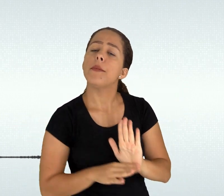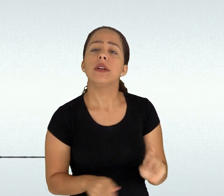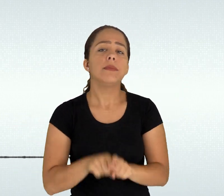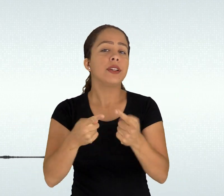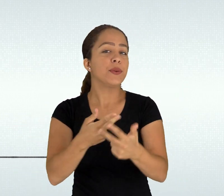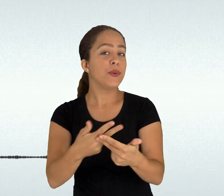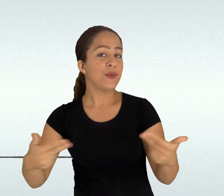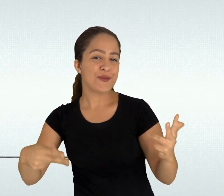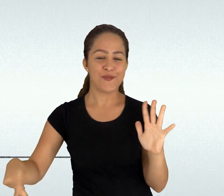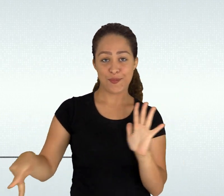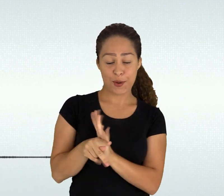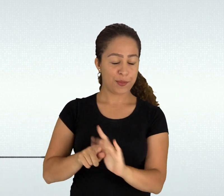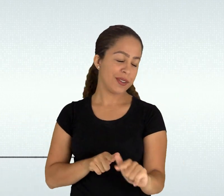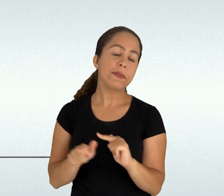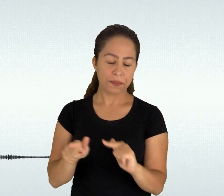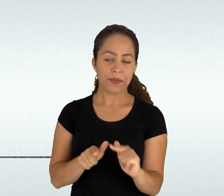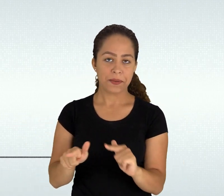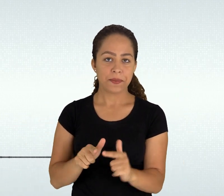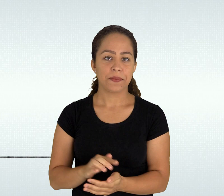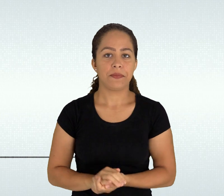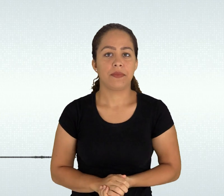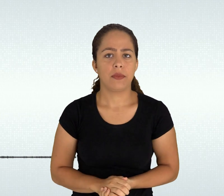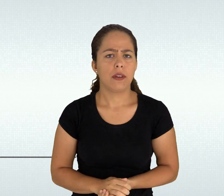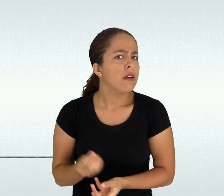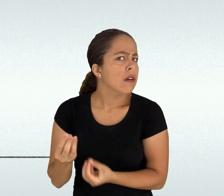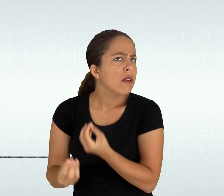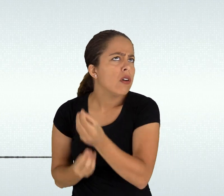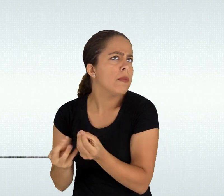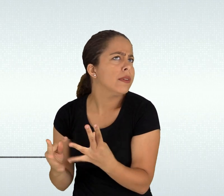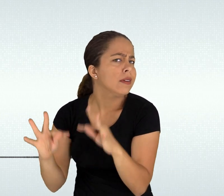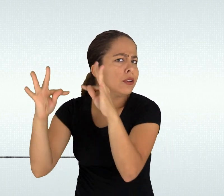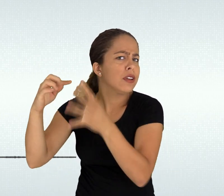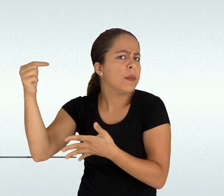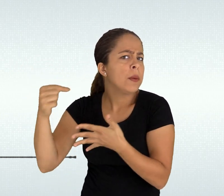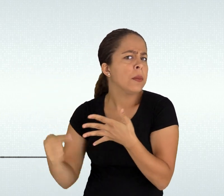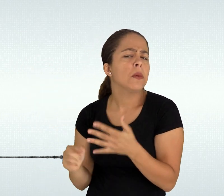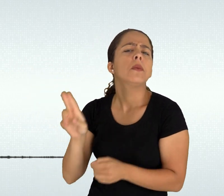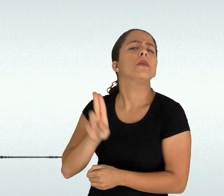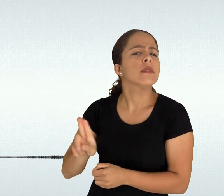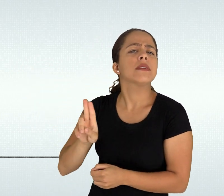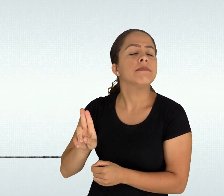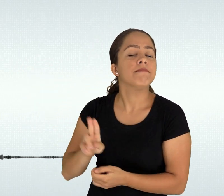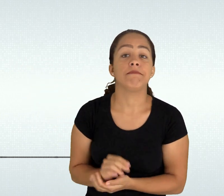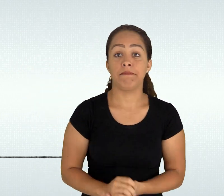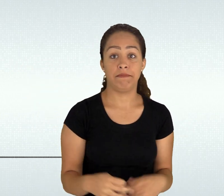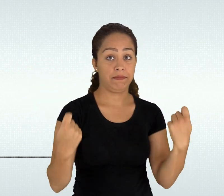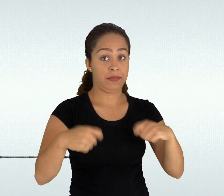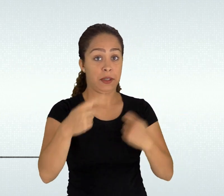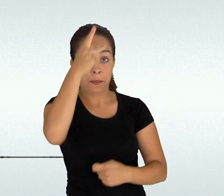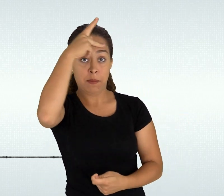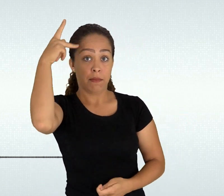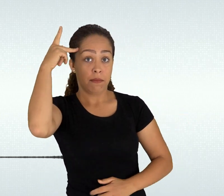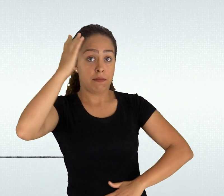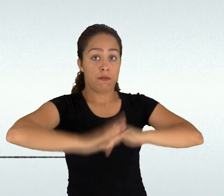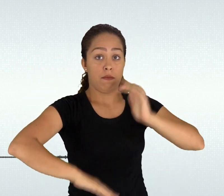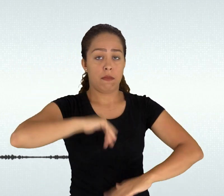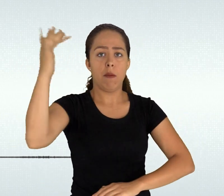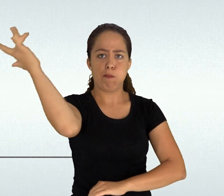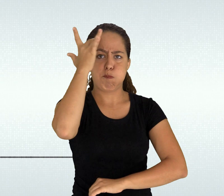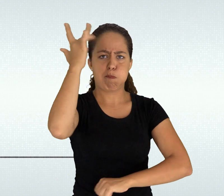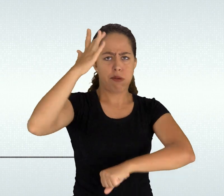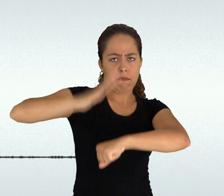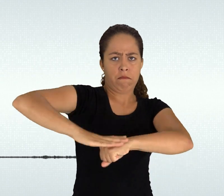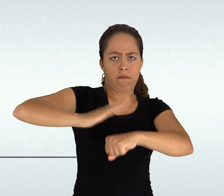que influenciado pelo desenvolvimento tecnológico e pelas novas possibilidades que ele trouxe à organização